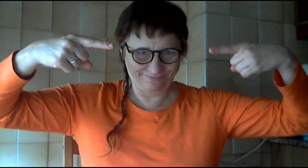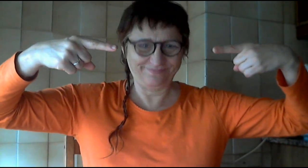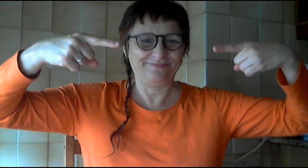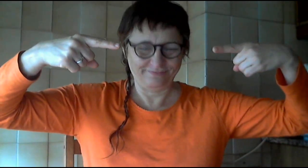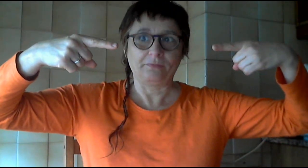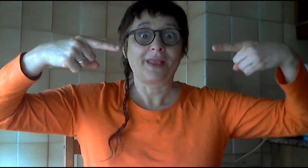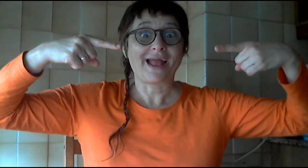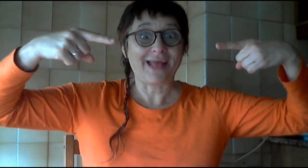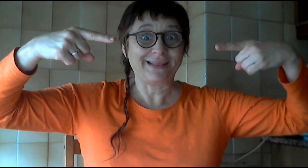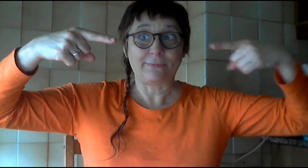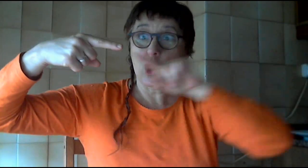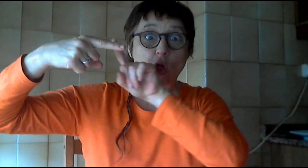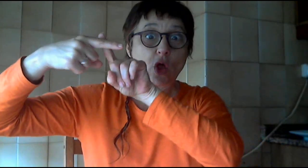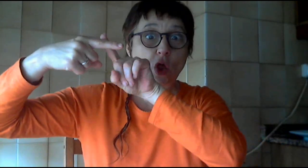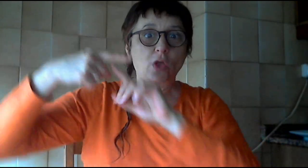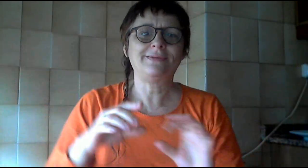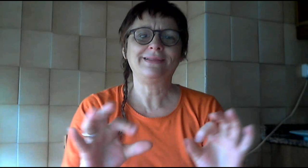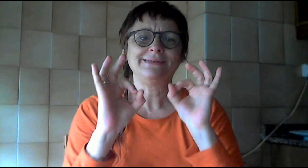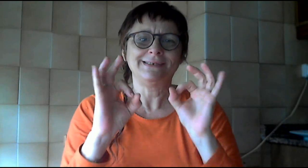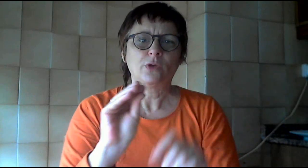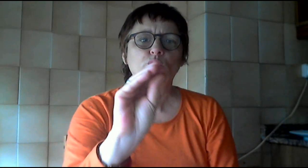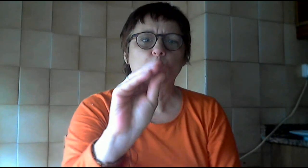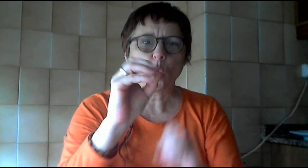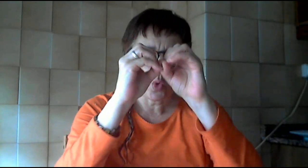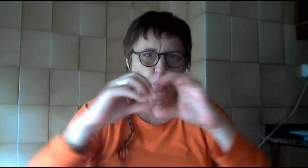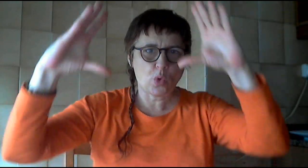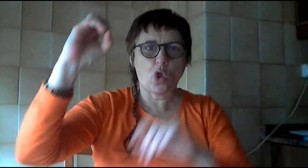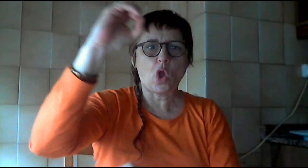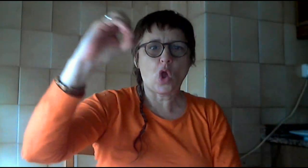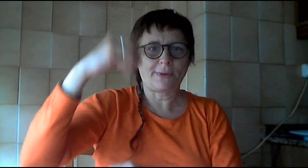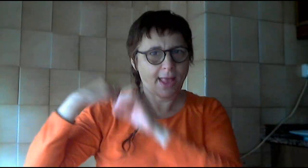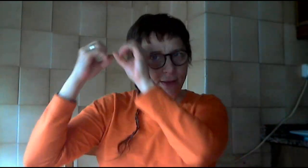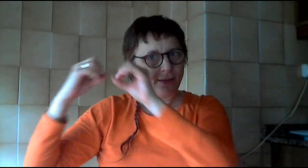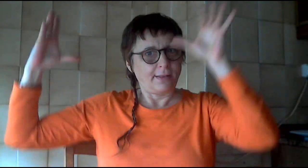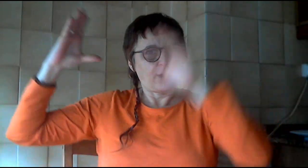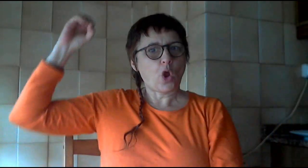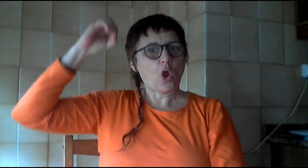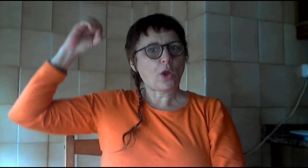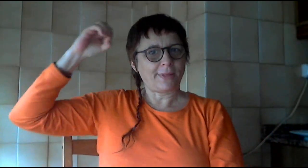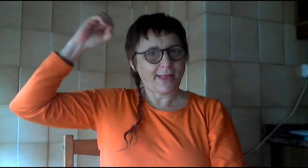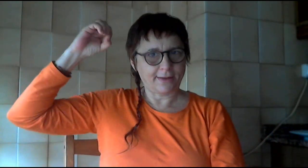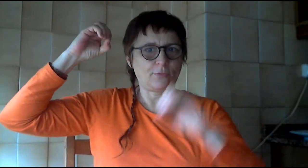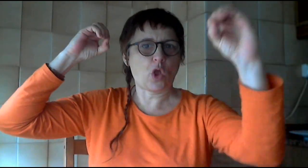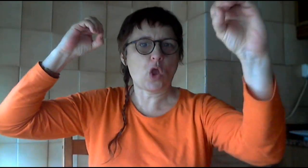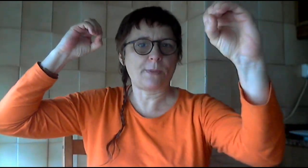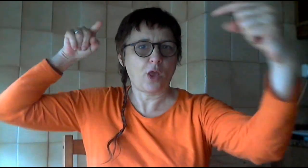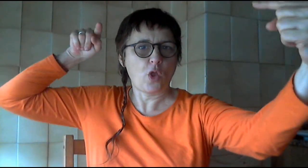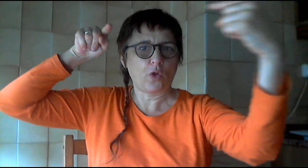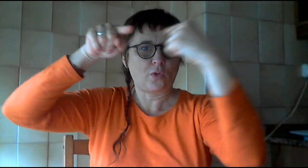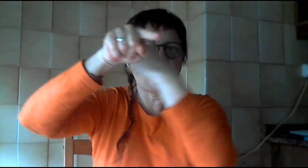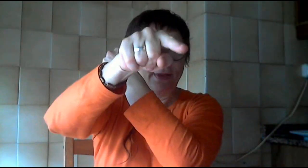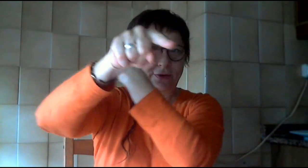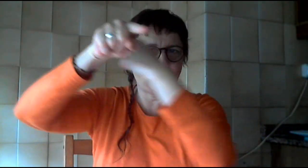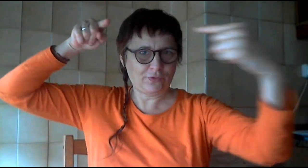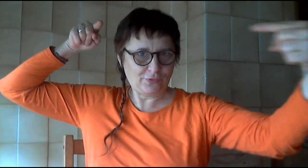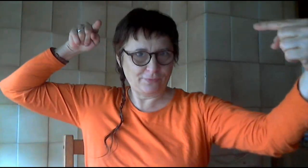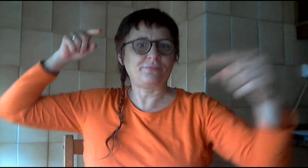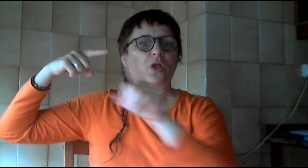clubes. La buena noticia, que al título del Madrid año pasado, le sigue el Barça de este año. que bajó la salud del fútbol español. Sigue estando ahí con la roja y gente campeona de Europa.